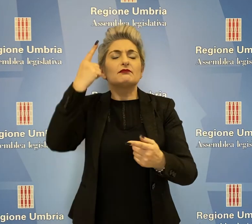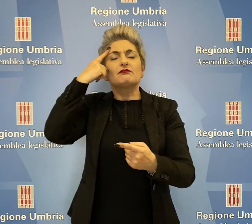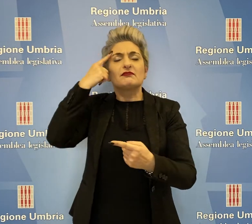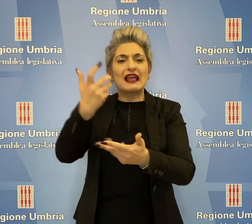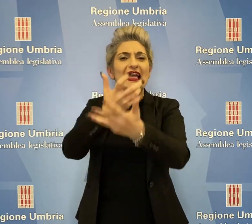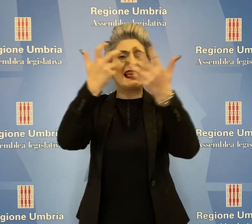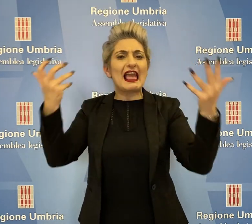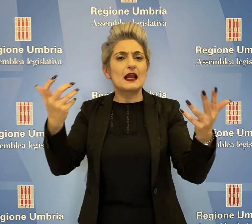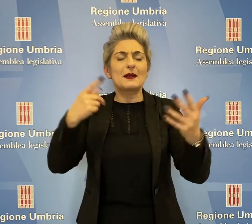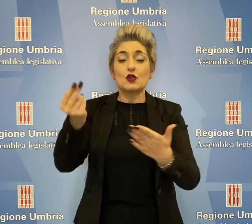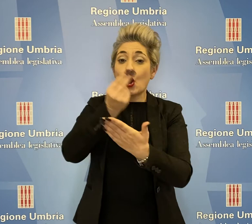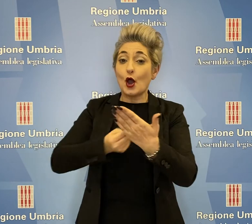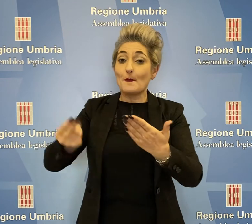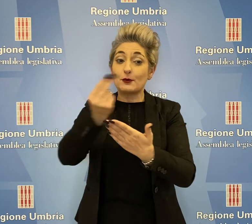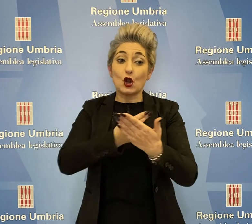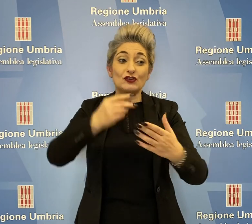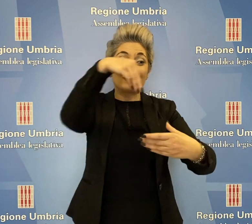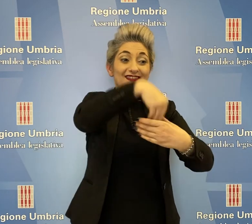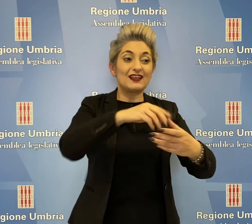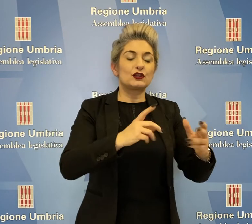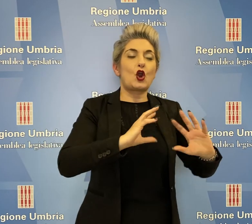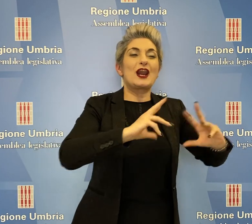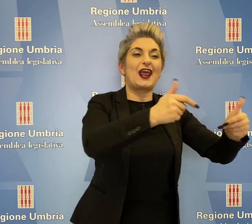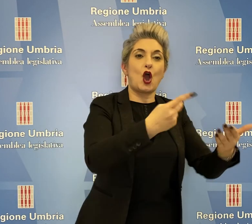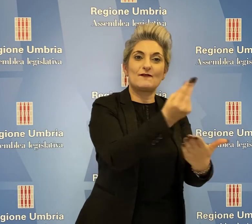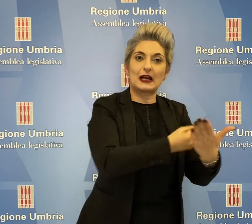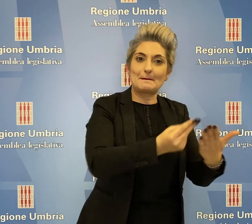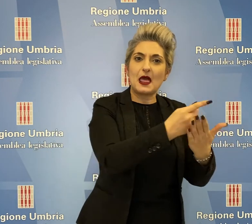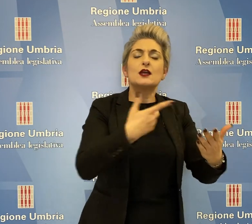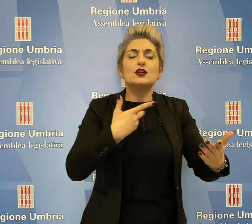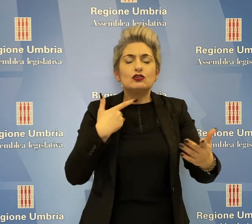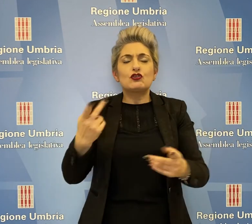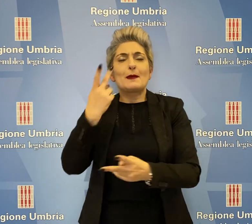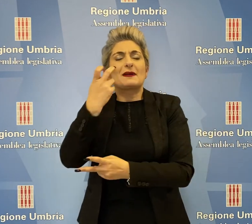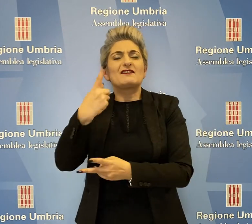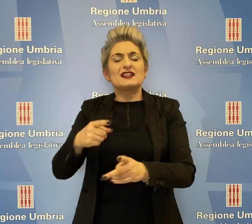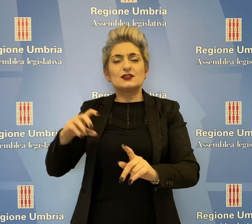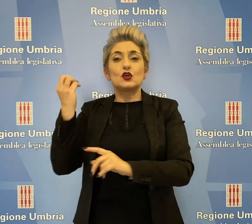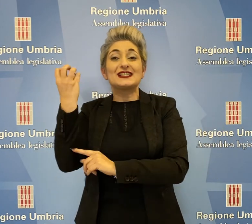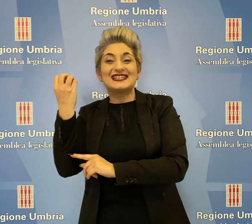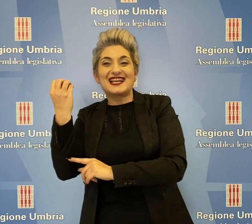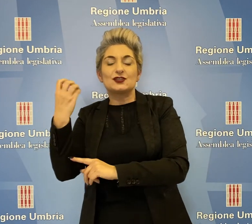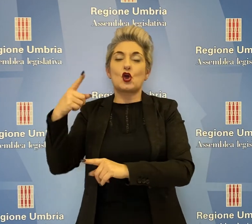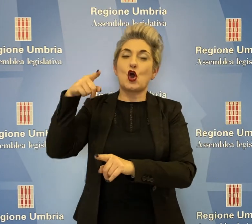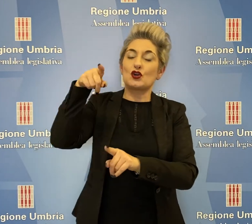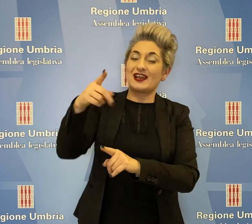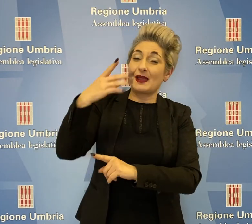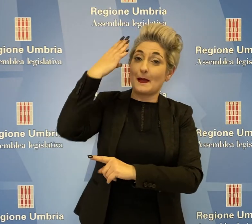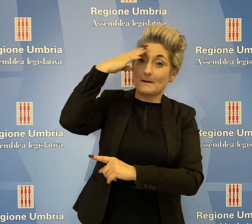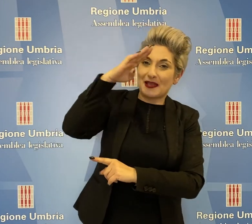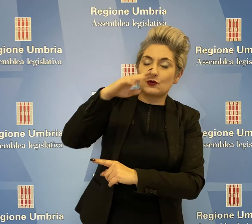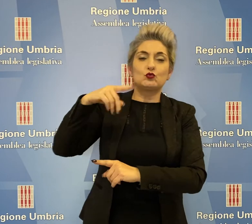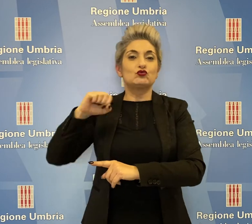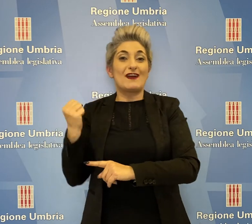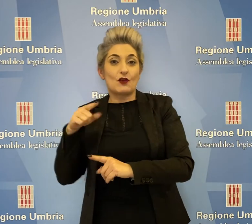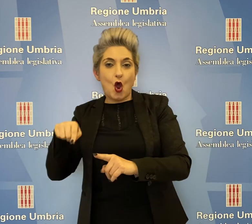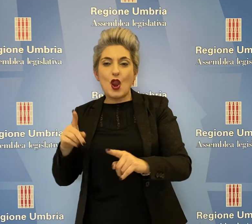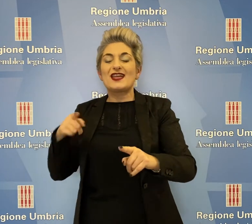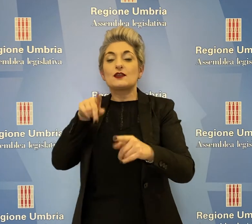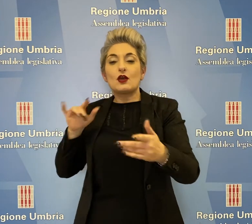di chiarire se tra i progetti del recovery plan c'è un collegamento veloce ferroviario tra l'aeroporto e le stazioni di Perugia e Foligno,